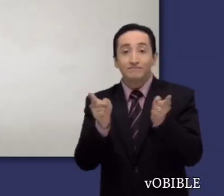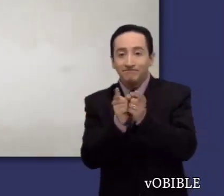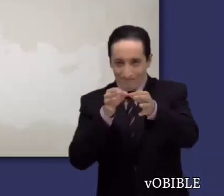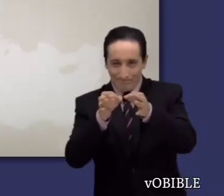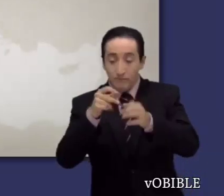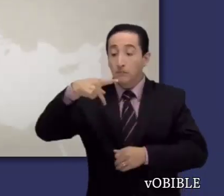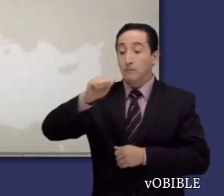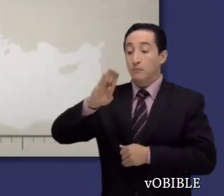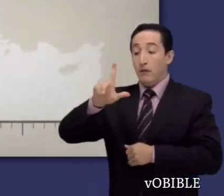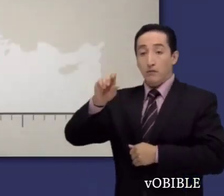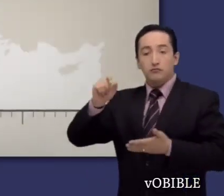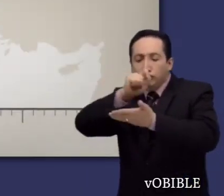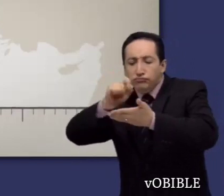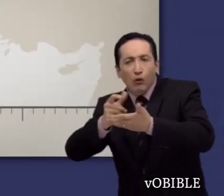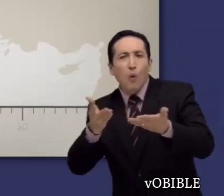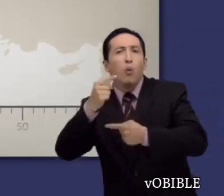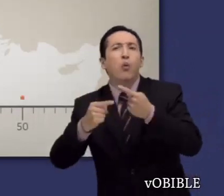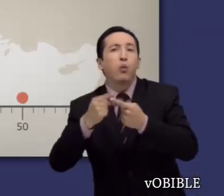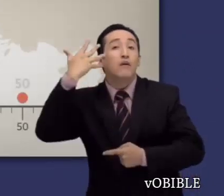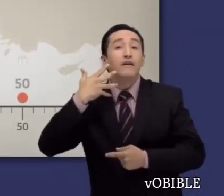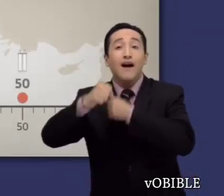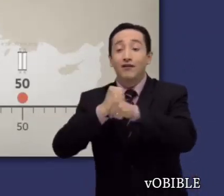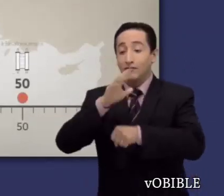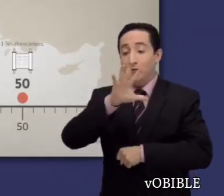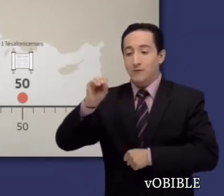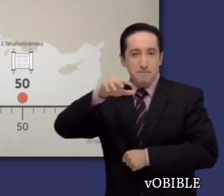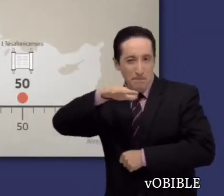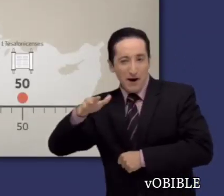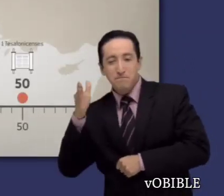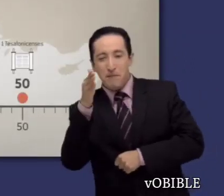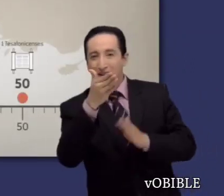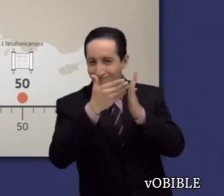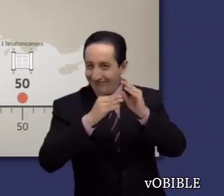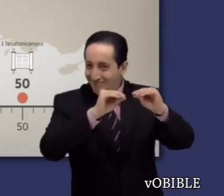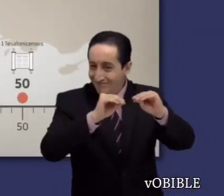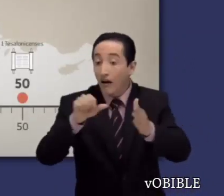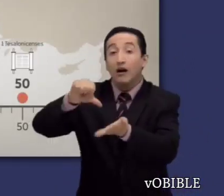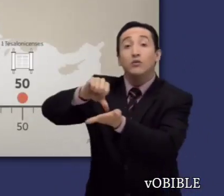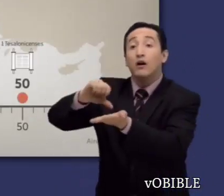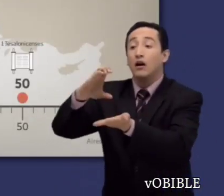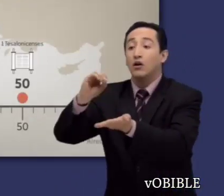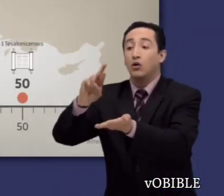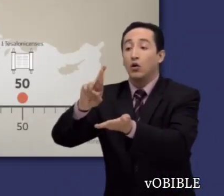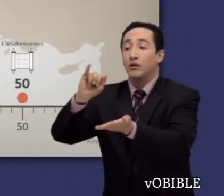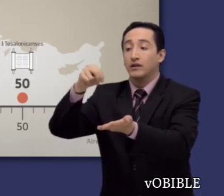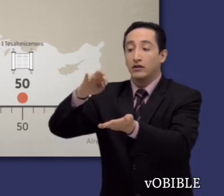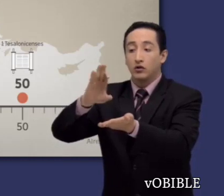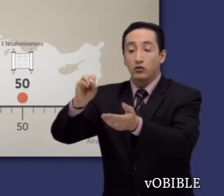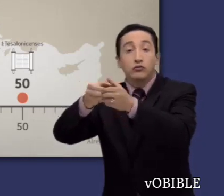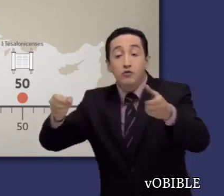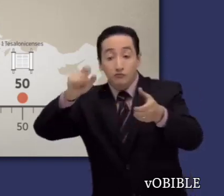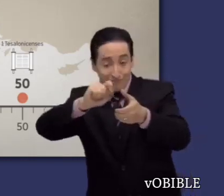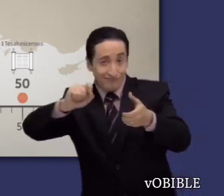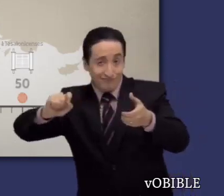El apóstol Pablo escribió esta carta inspirada en Corinto, probablemente a finales del año 50, durante su segundo viaje